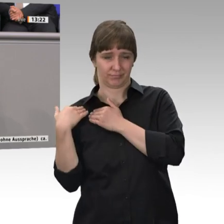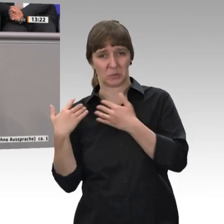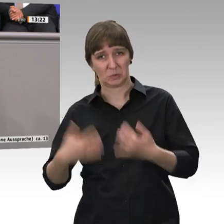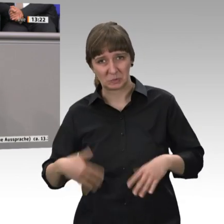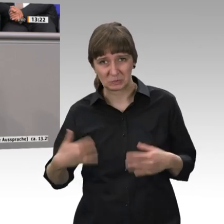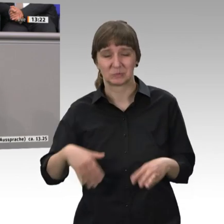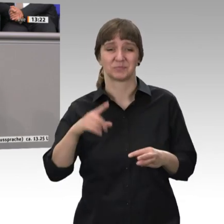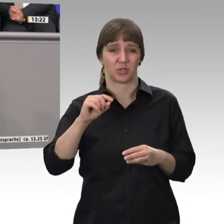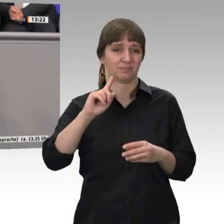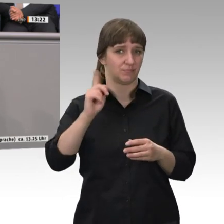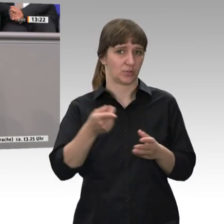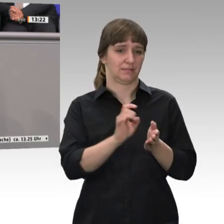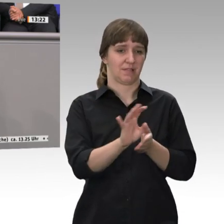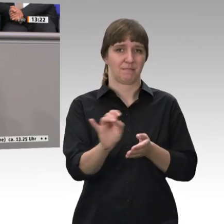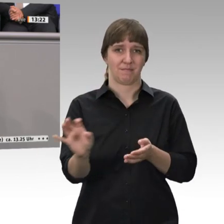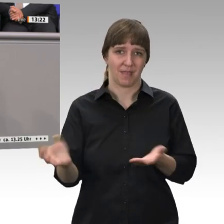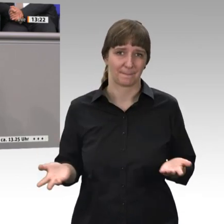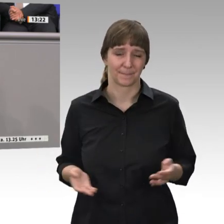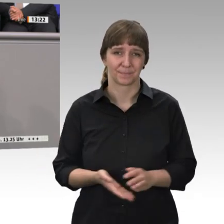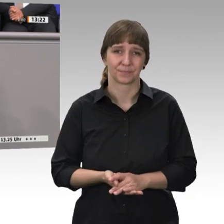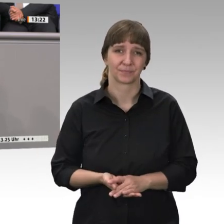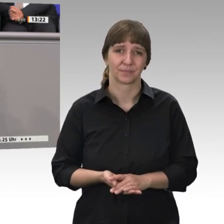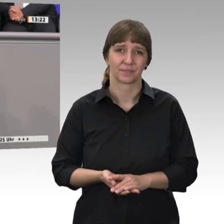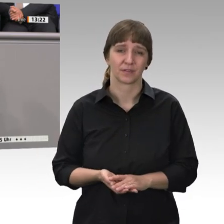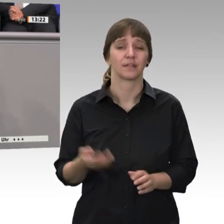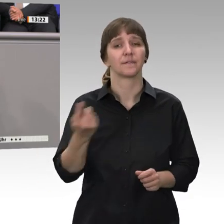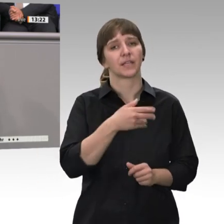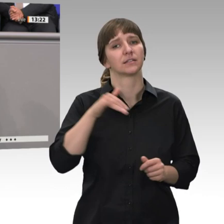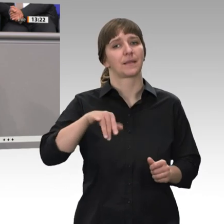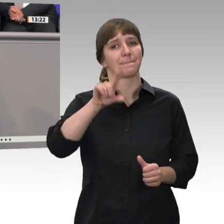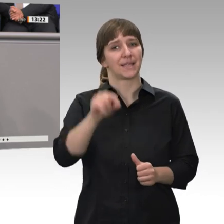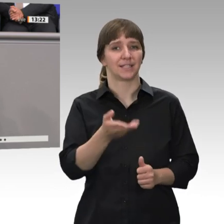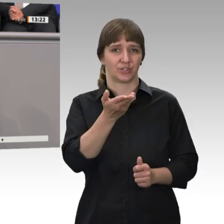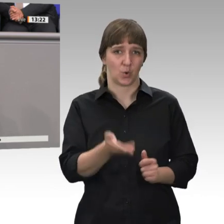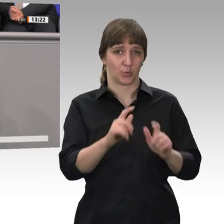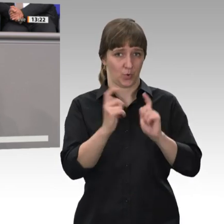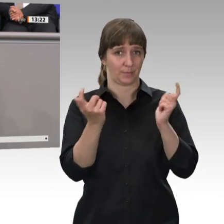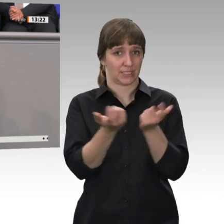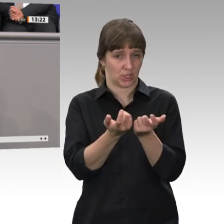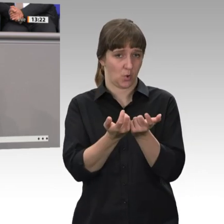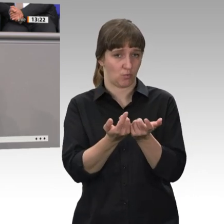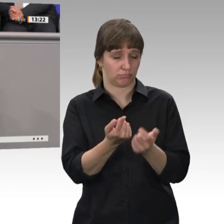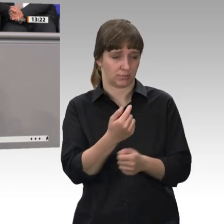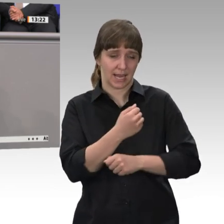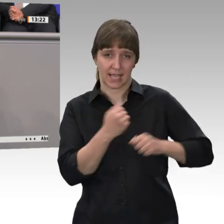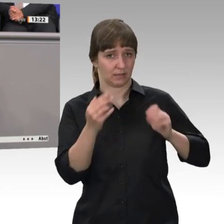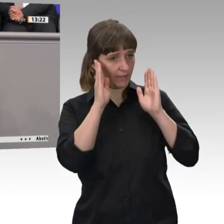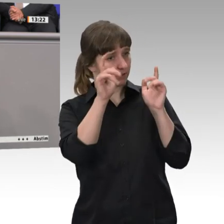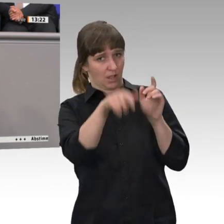kosten. Wir haben eine Mindestlohnkommission, der Sie nicht vertrauen. Das heißt, Sie vertrauen auch nicht den Gewerkschaften. Sie